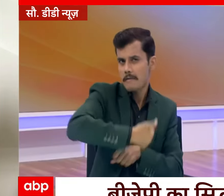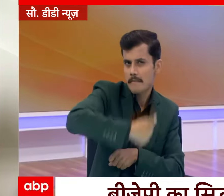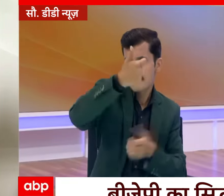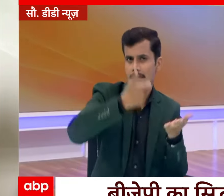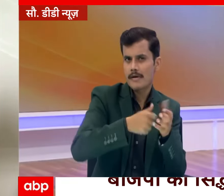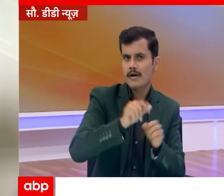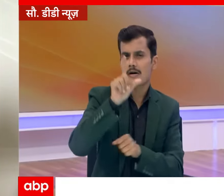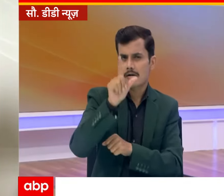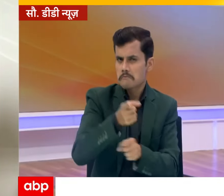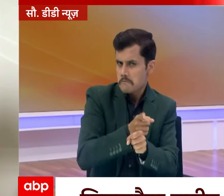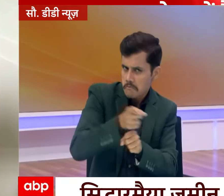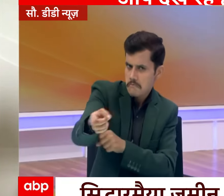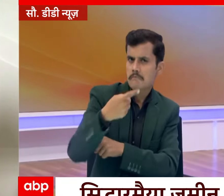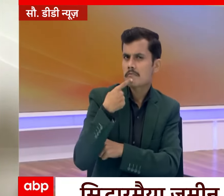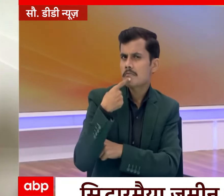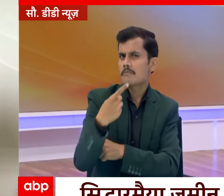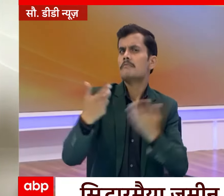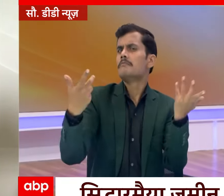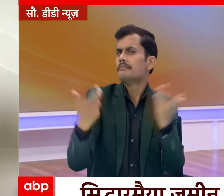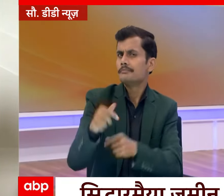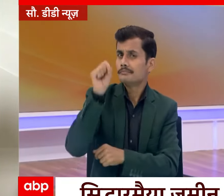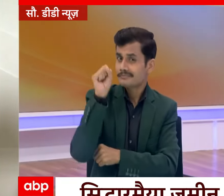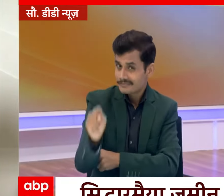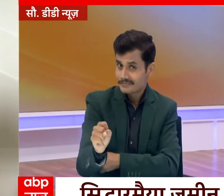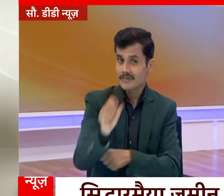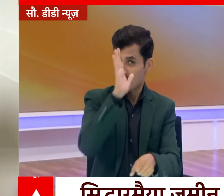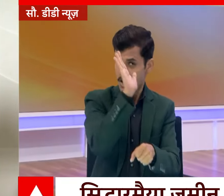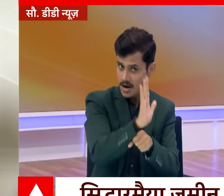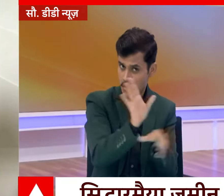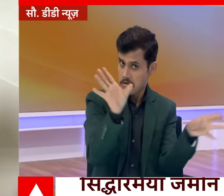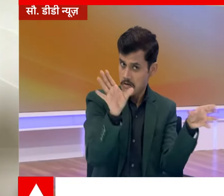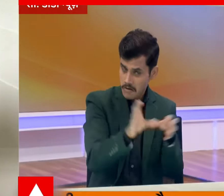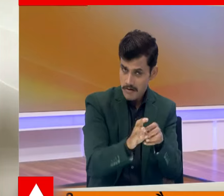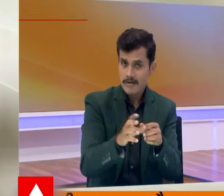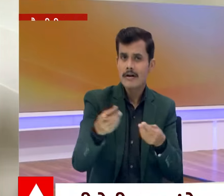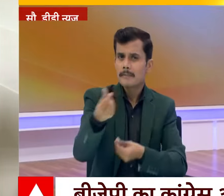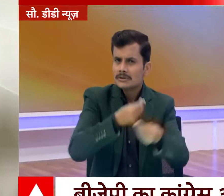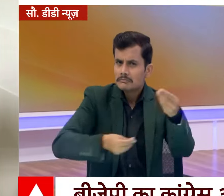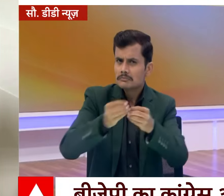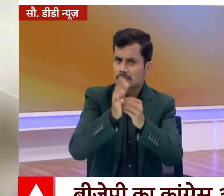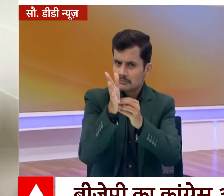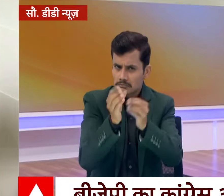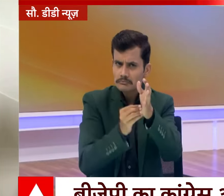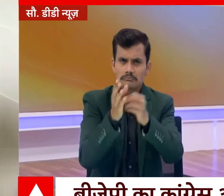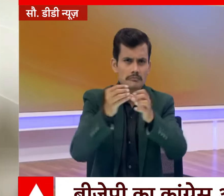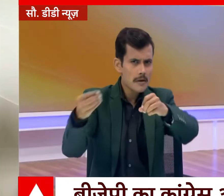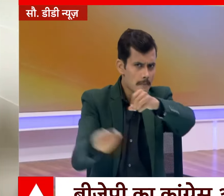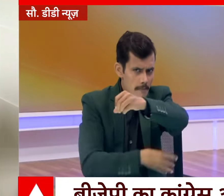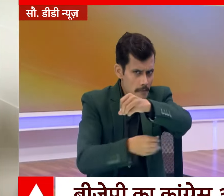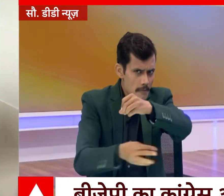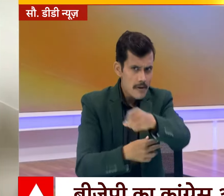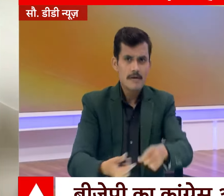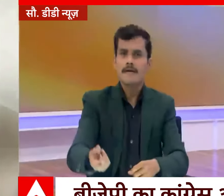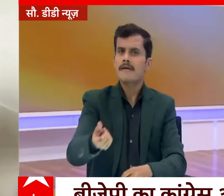राहुल गांधी पर निशाना साधते हुए कहा कि क्या वो और उनकी पाटी इस स्कैम के